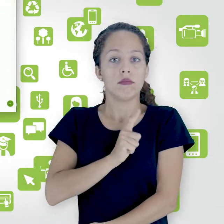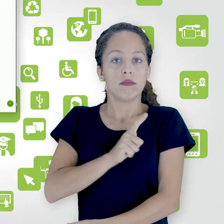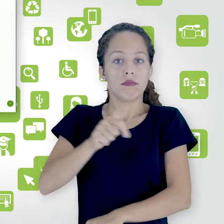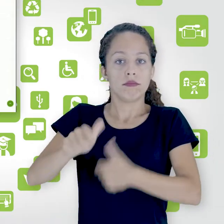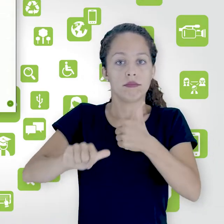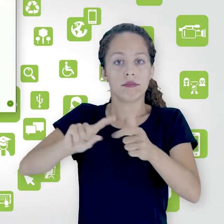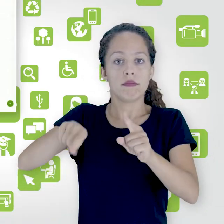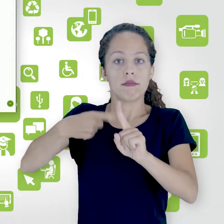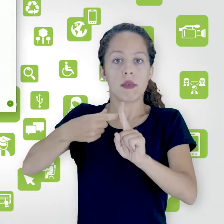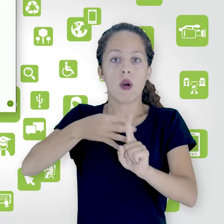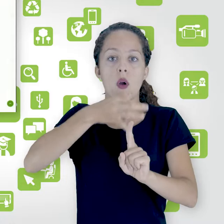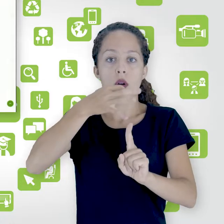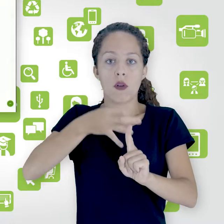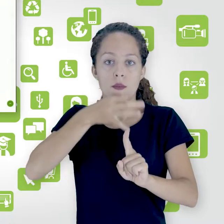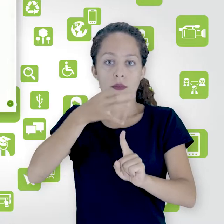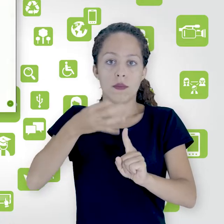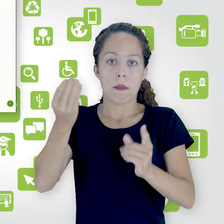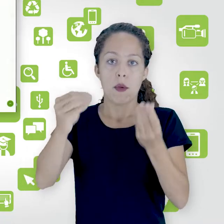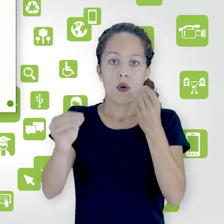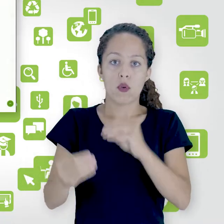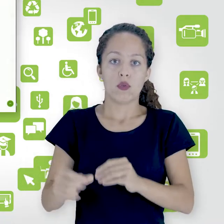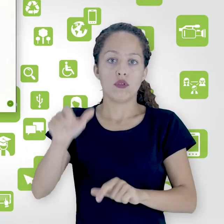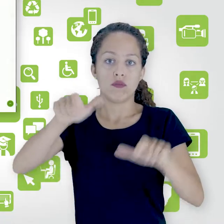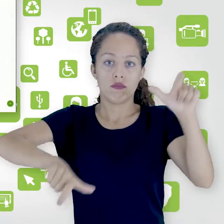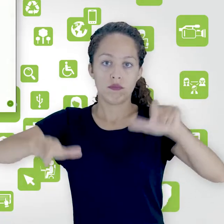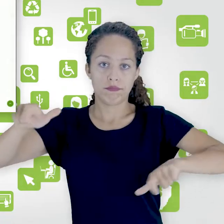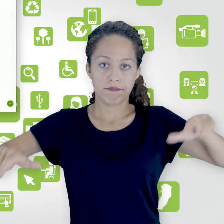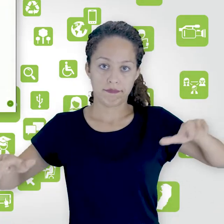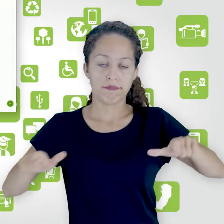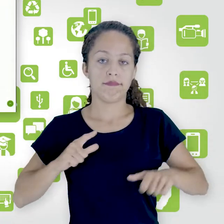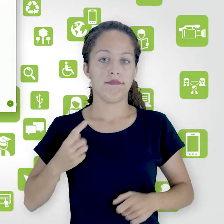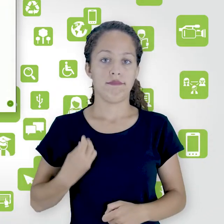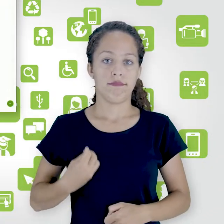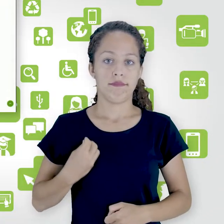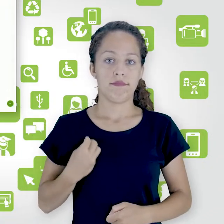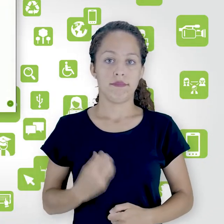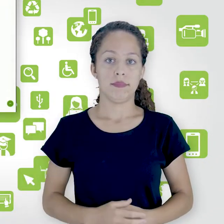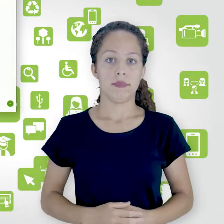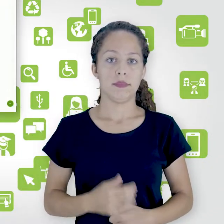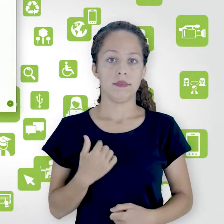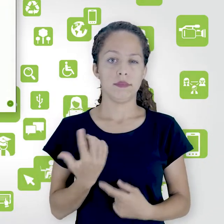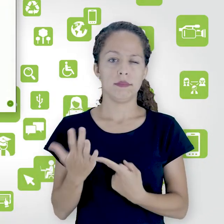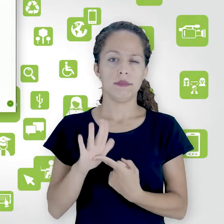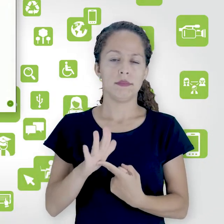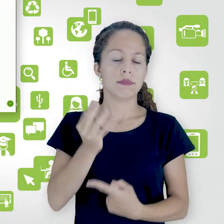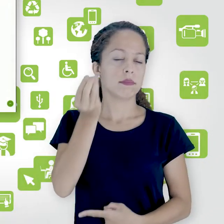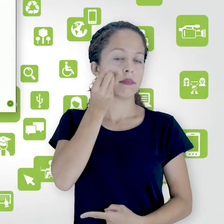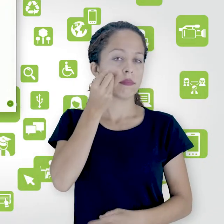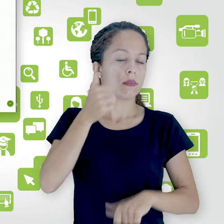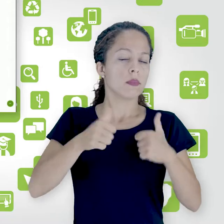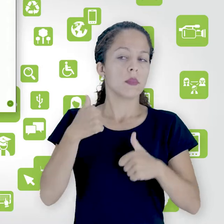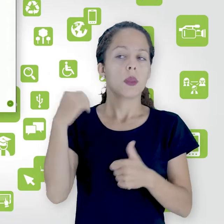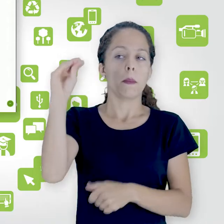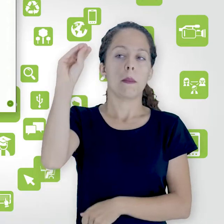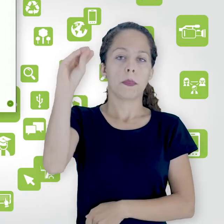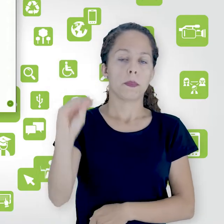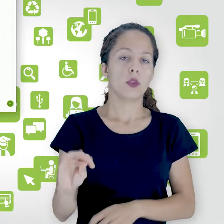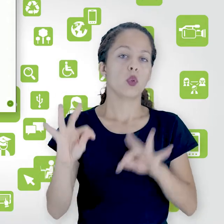comentem os posts uns dos outros. Como é teste aqui, eu vou deixar tudo... não.